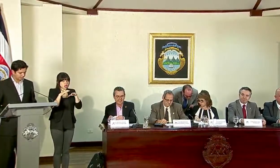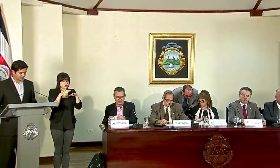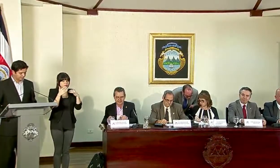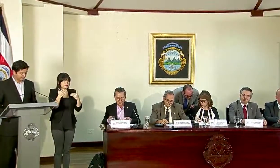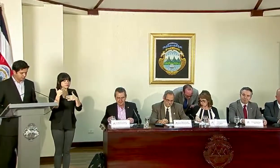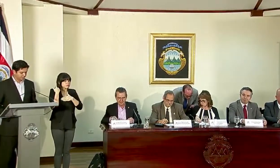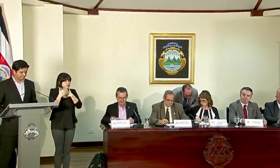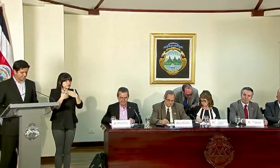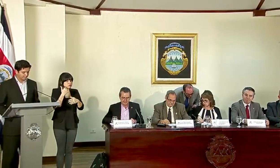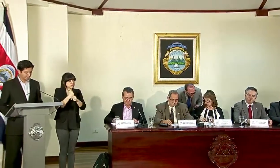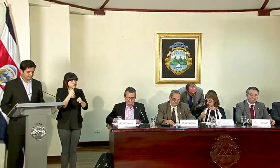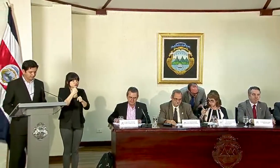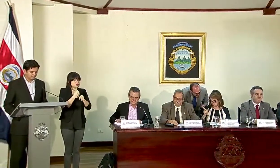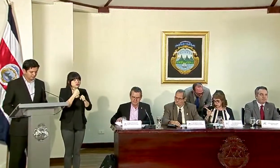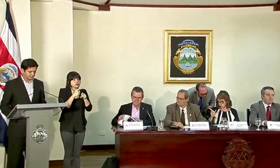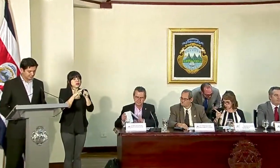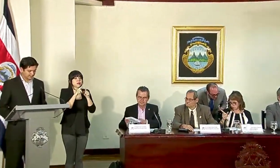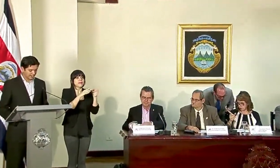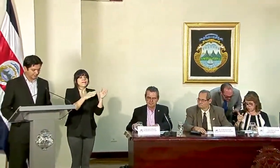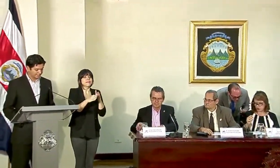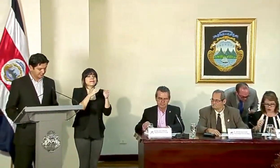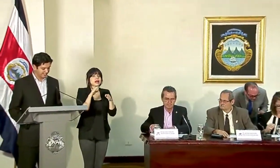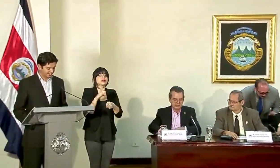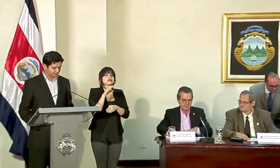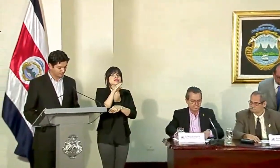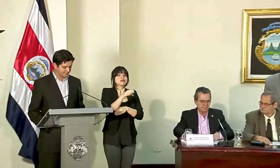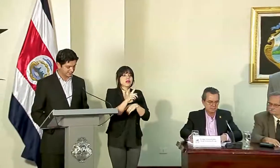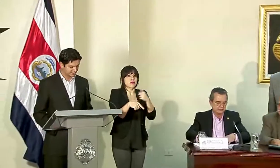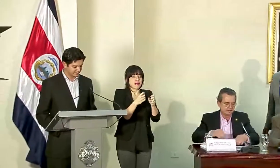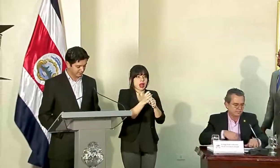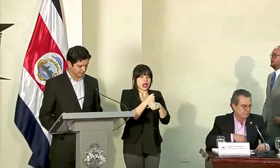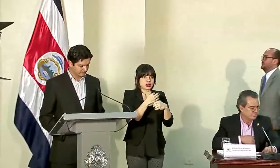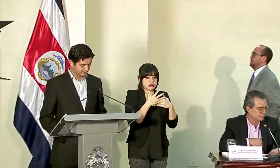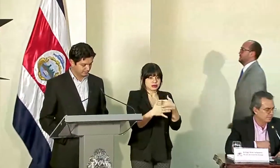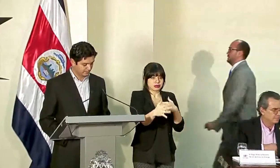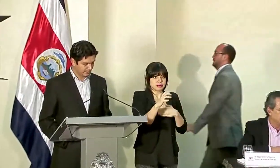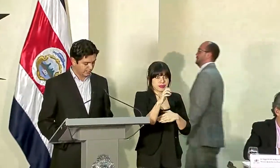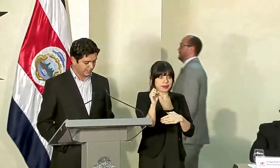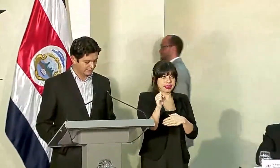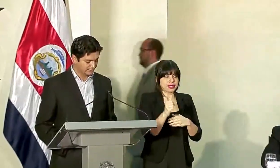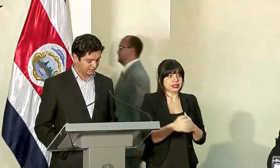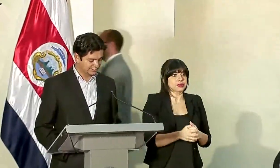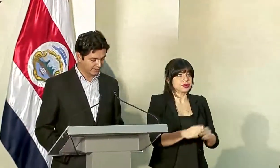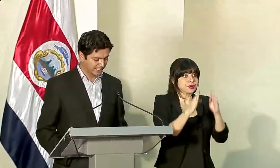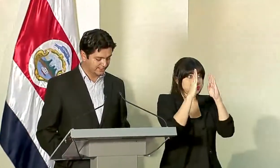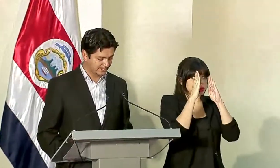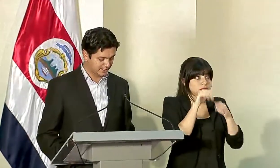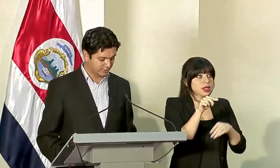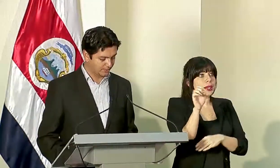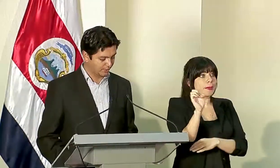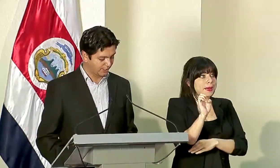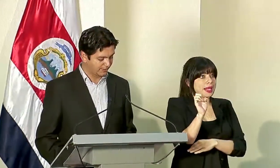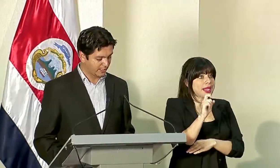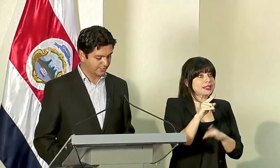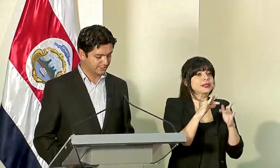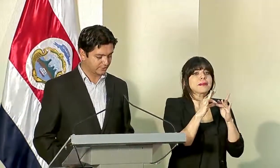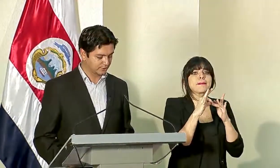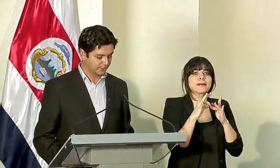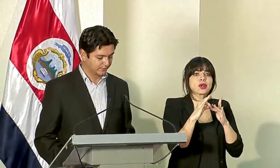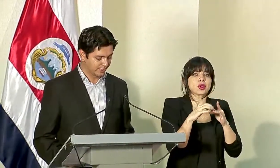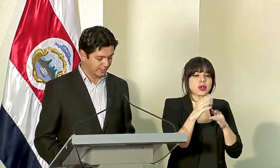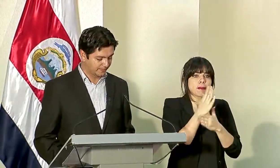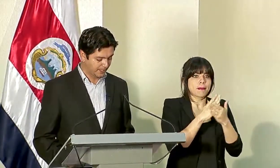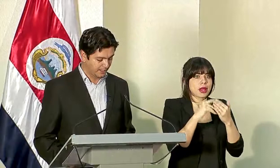ya se ejecutan y una serie de planes de inversión que se van a realizar en estos meses. La atención de esta emergencia es una prioridad de la